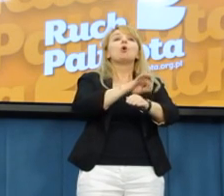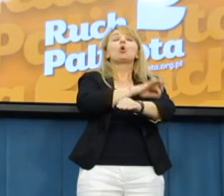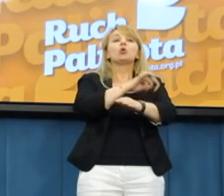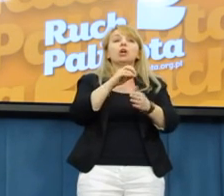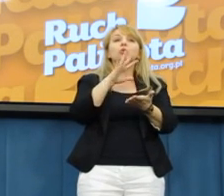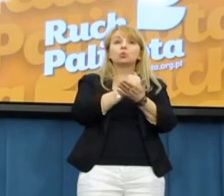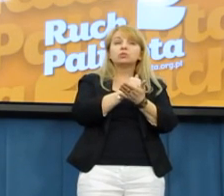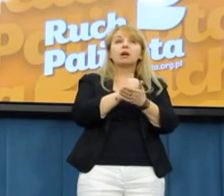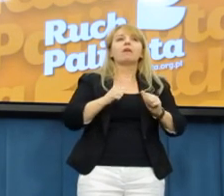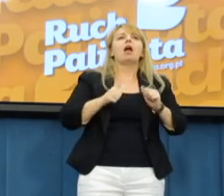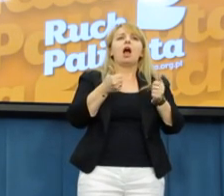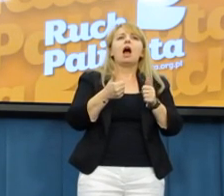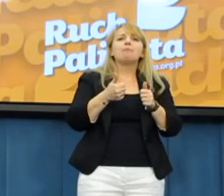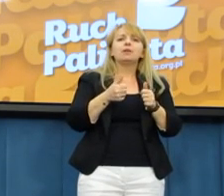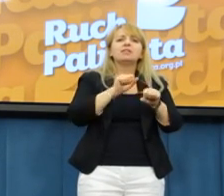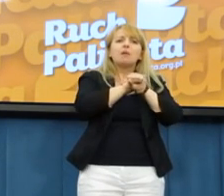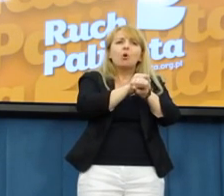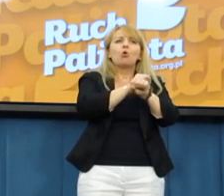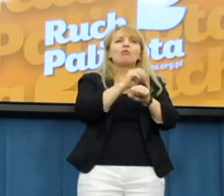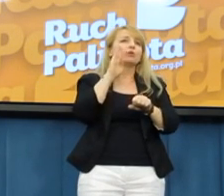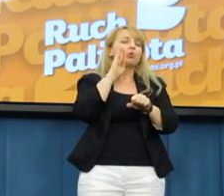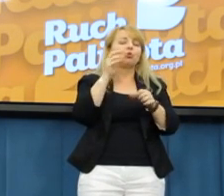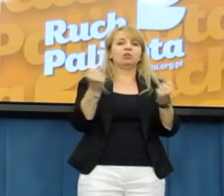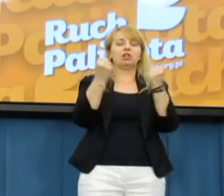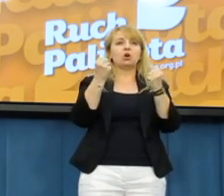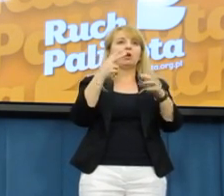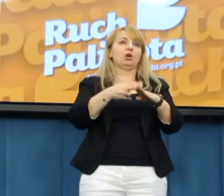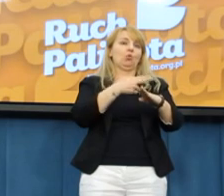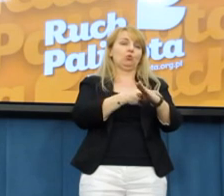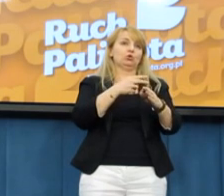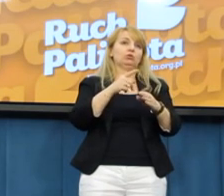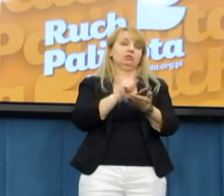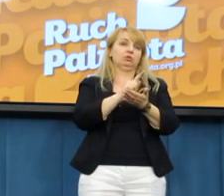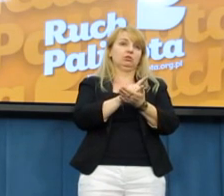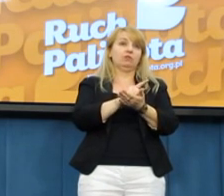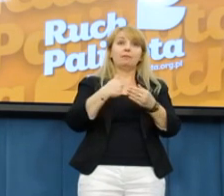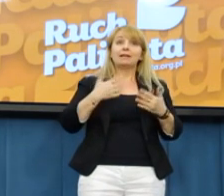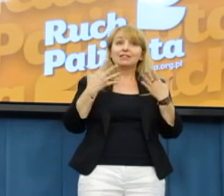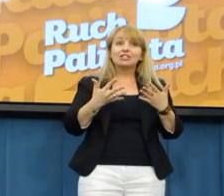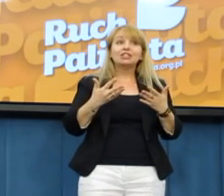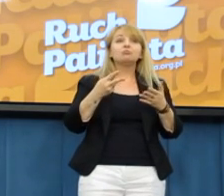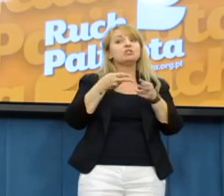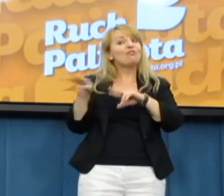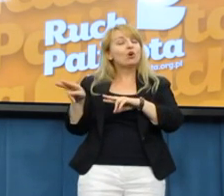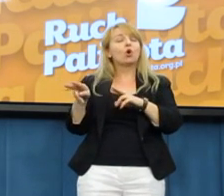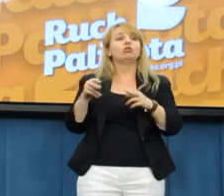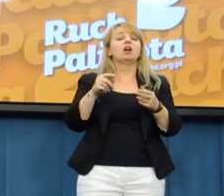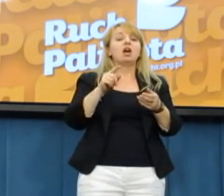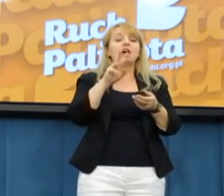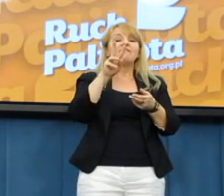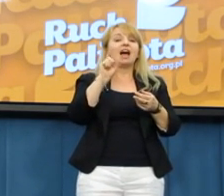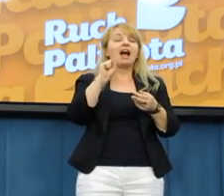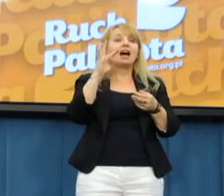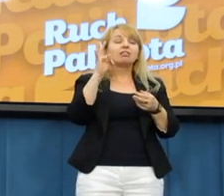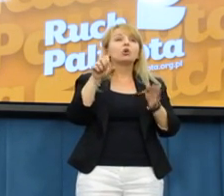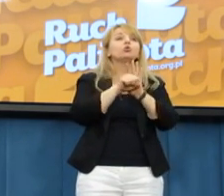typu działanie właśnie urzędom skarbowym. Mianowicie proponowaliśmy, ażeby skrócić termin zwrotu VAT-u do 30 dni, ażeby nie było możliwości wydłużania tego terminu nigdy.